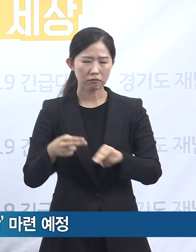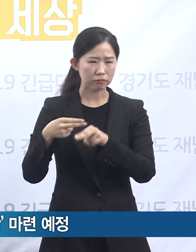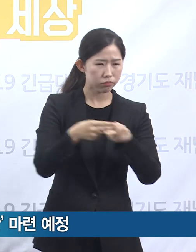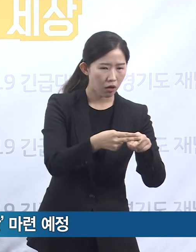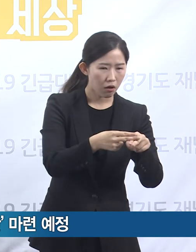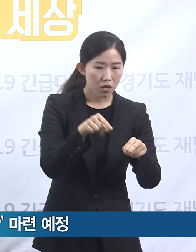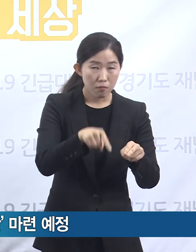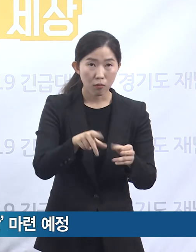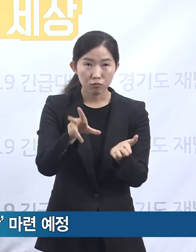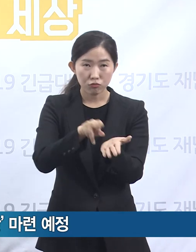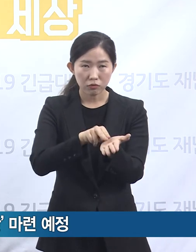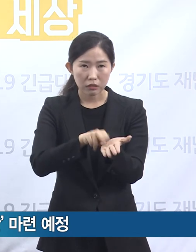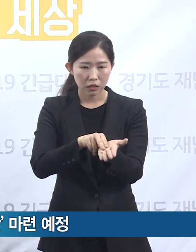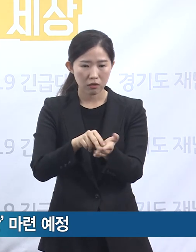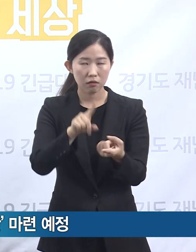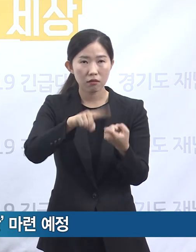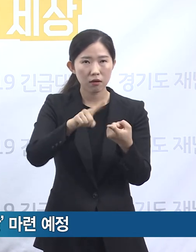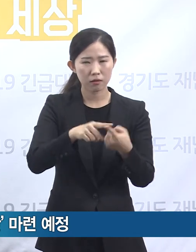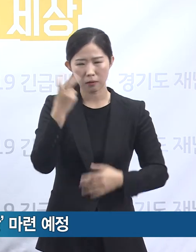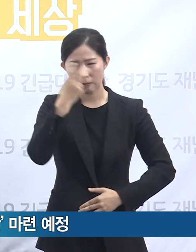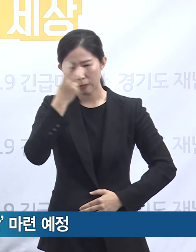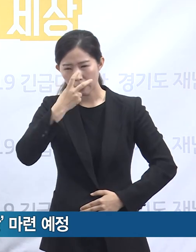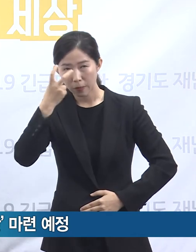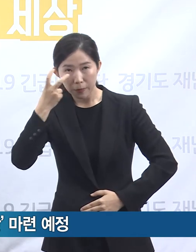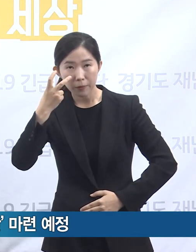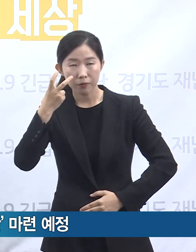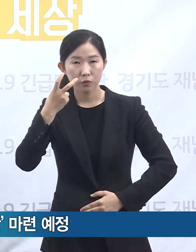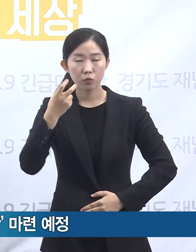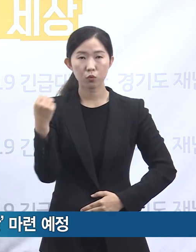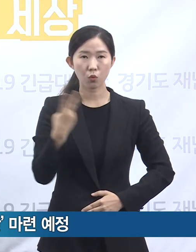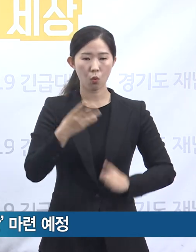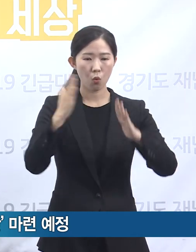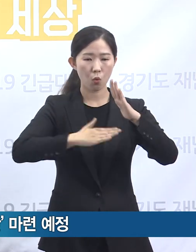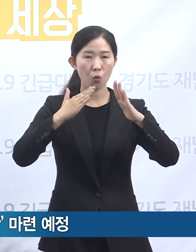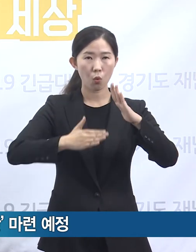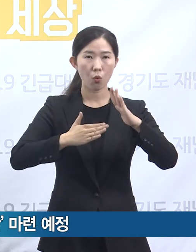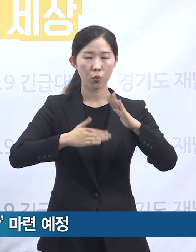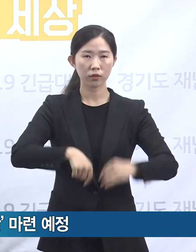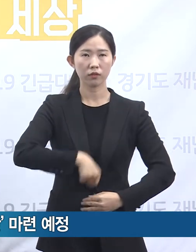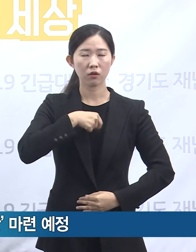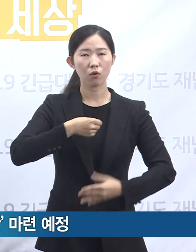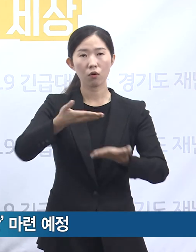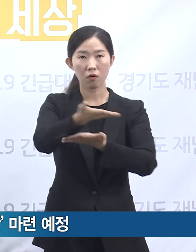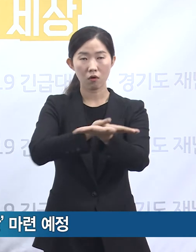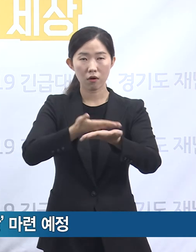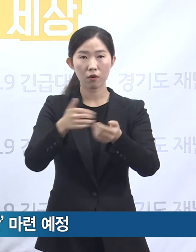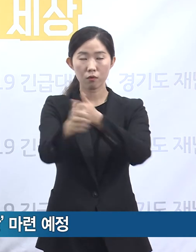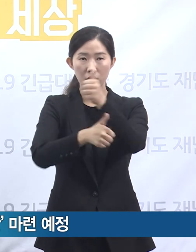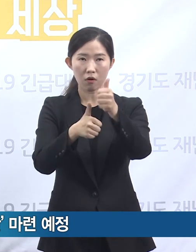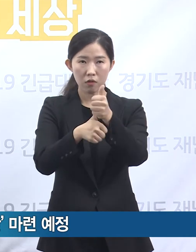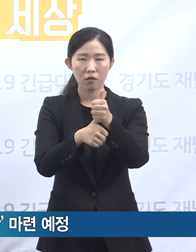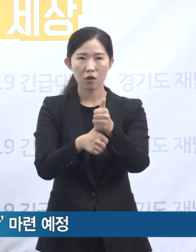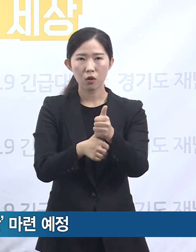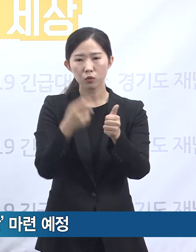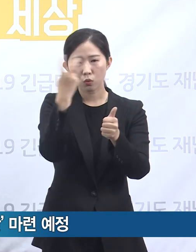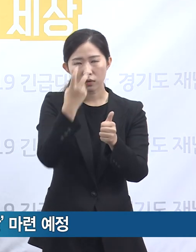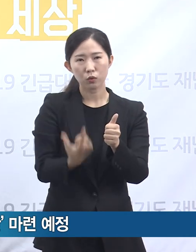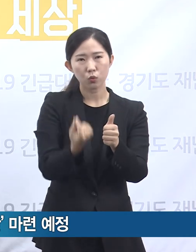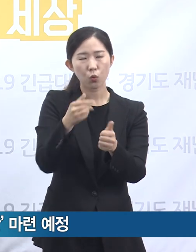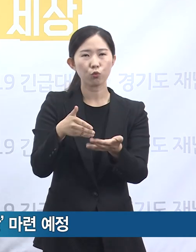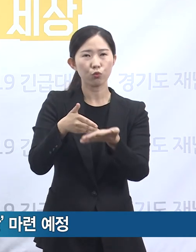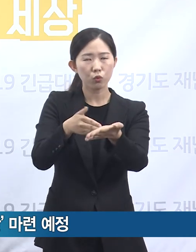문제들이 발생하는 현황을 면밀히 파악하고 공정위의 조사를 촉구하는 등 제도 개선 방안을 마련하겠습니다.